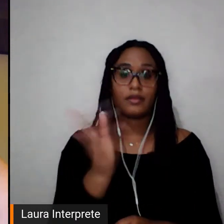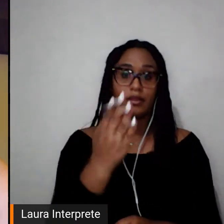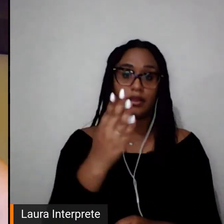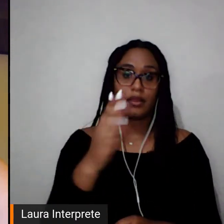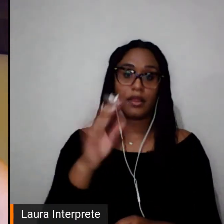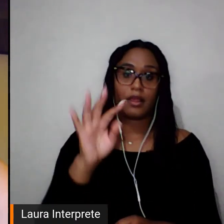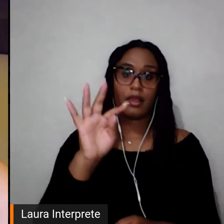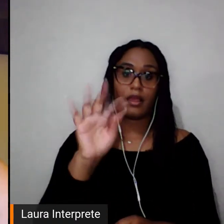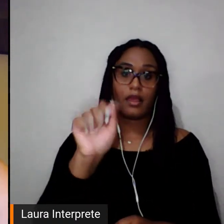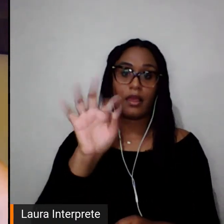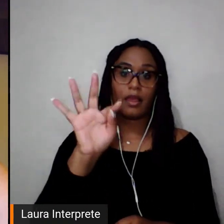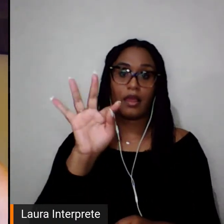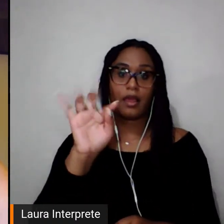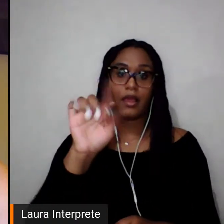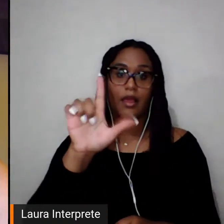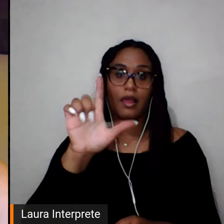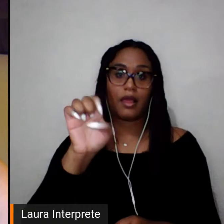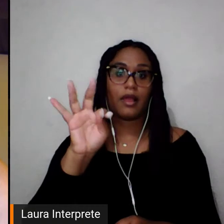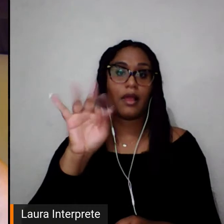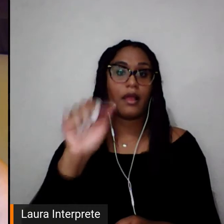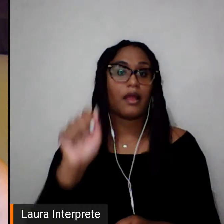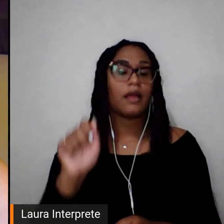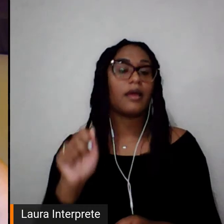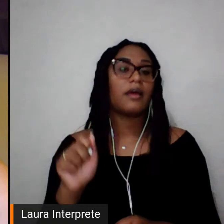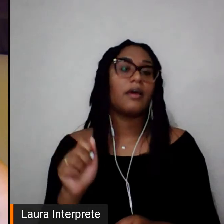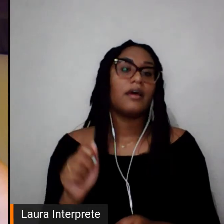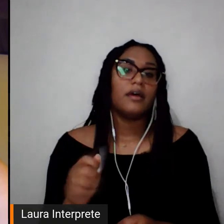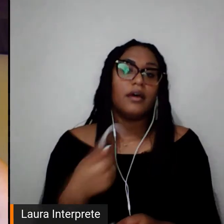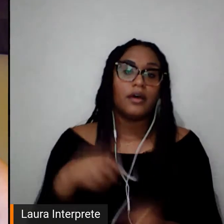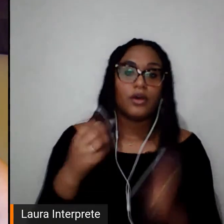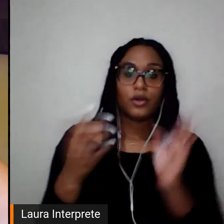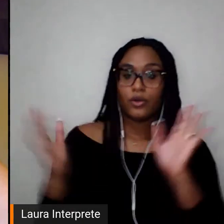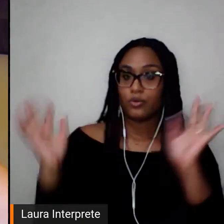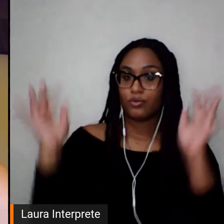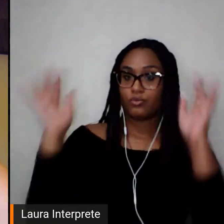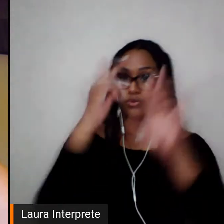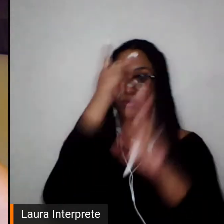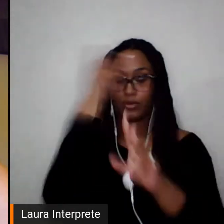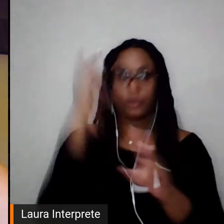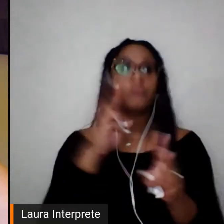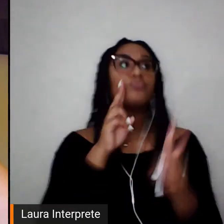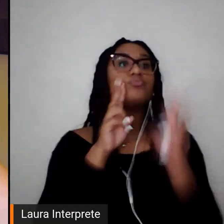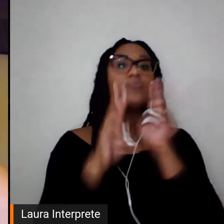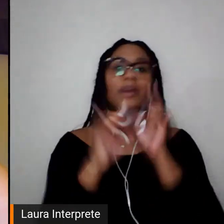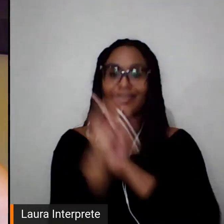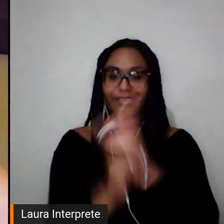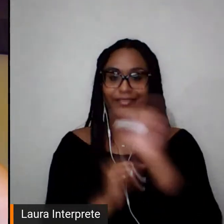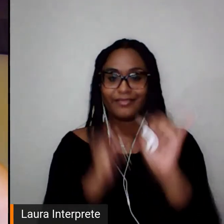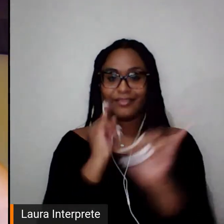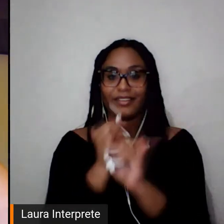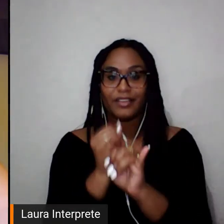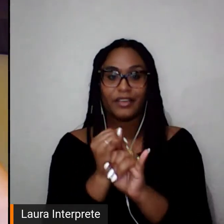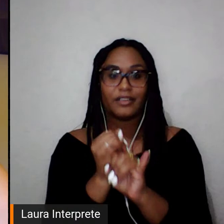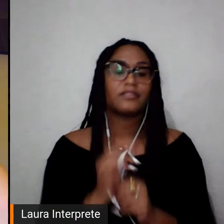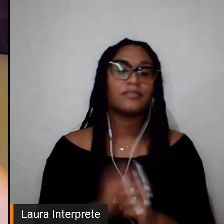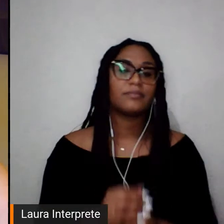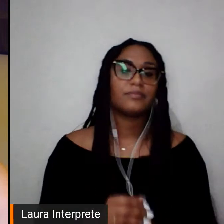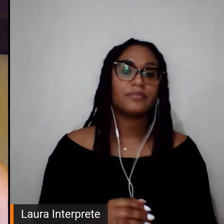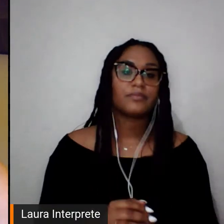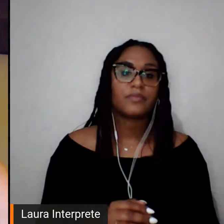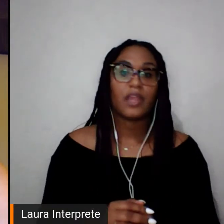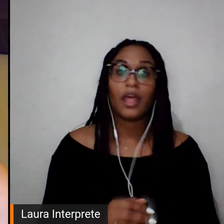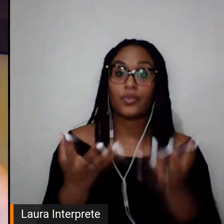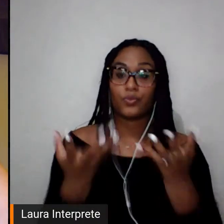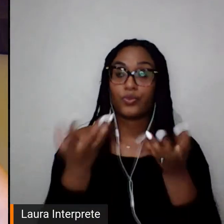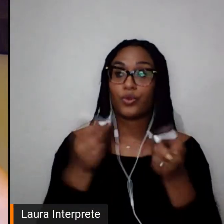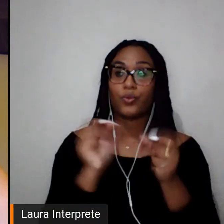e a nossa, o nosso grande desafio é trazer parte dessas histórias não contadas ou pouco